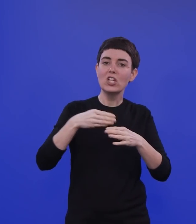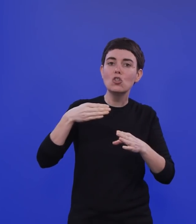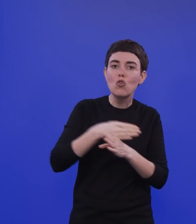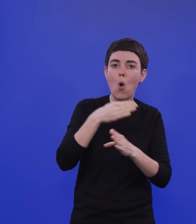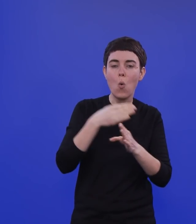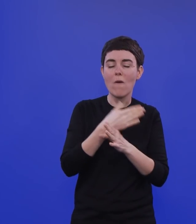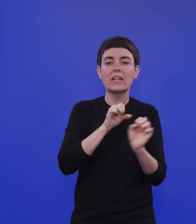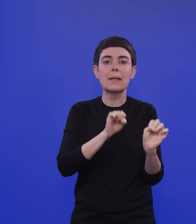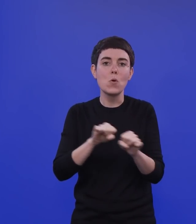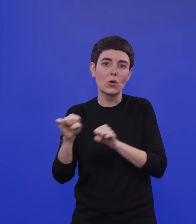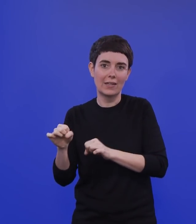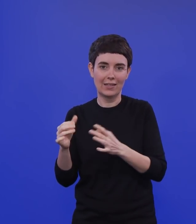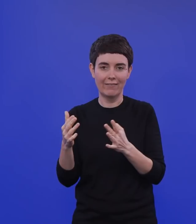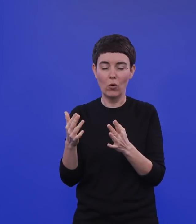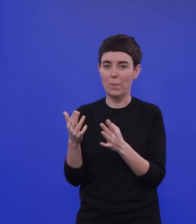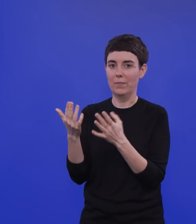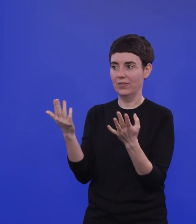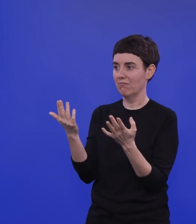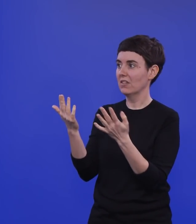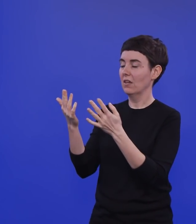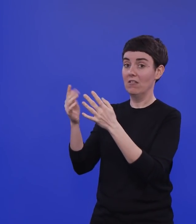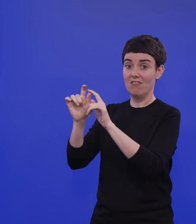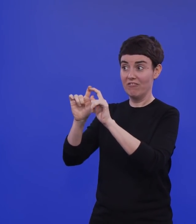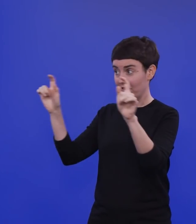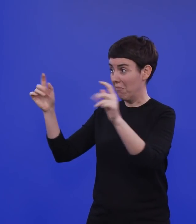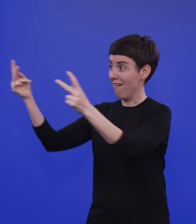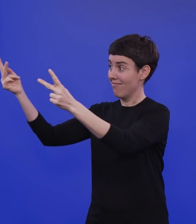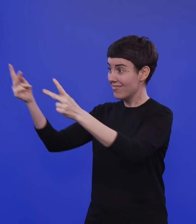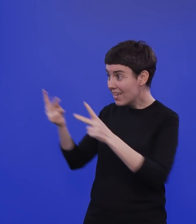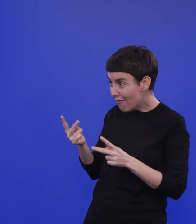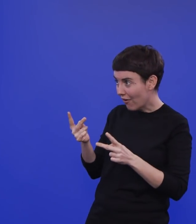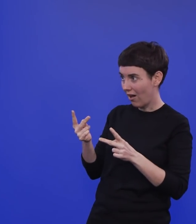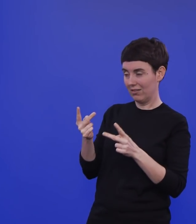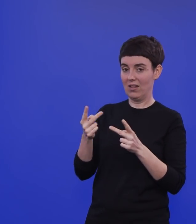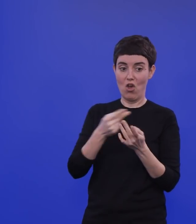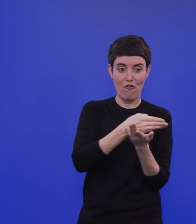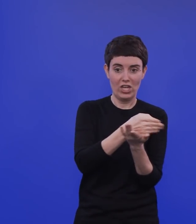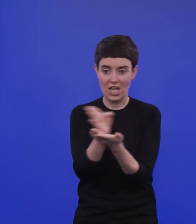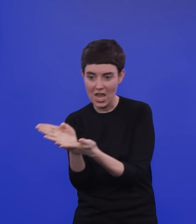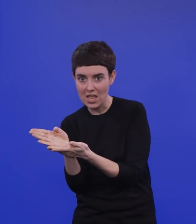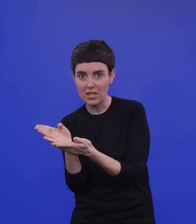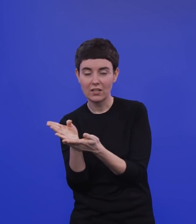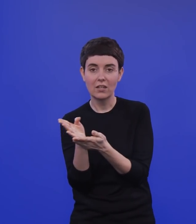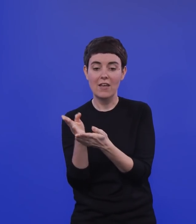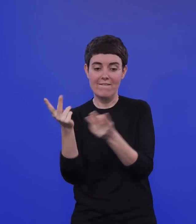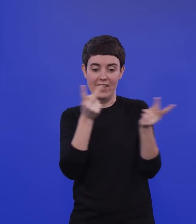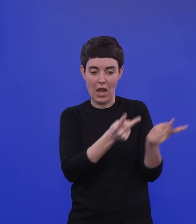der Impfung umfassen. Also die Logistik, die Auslieferung, das tatsächliche Ankommen im Lager, die Kooperation